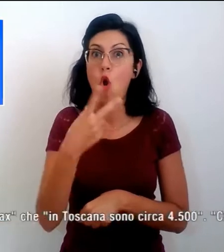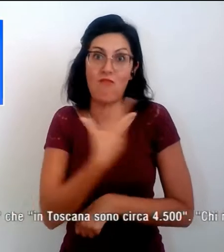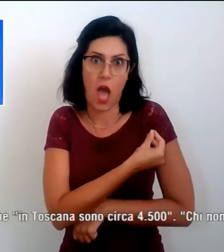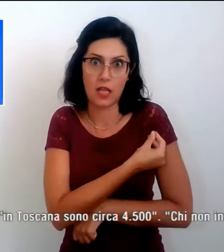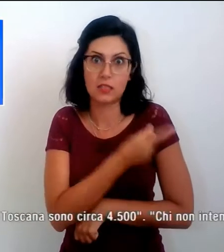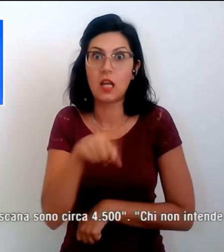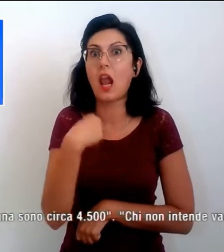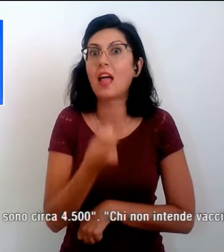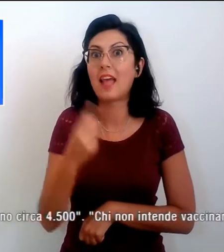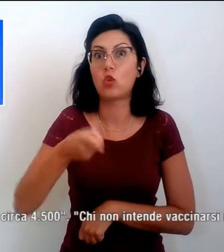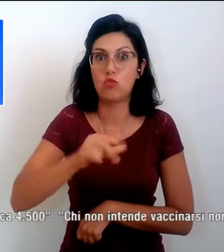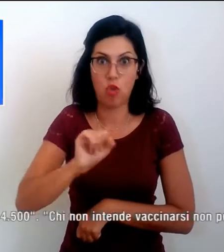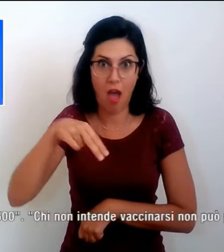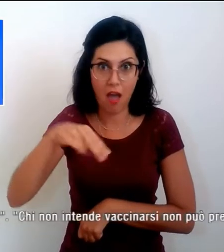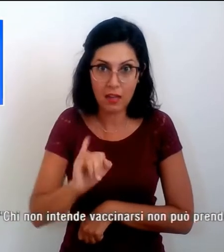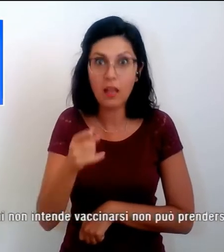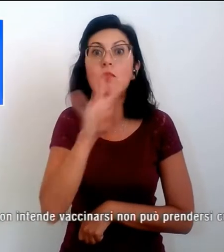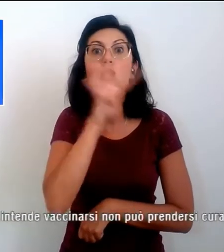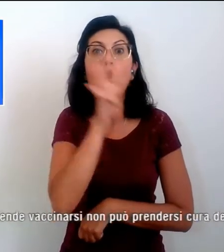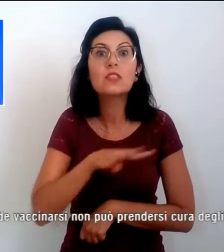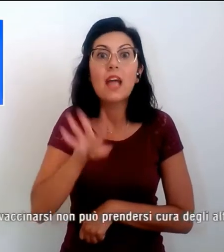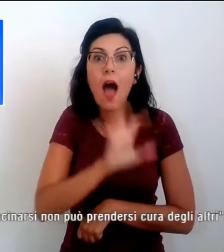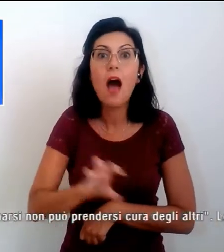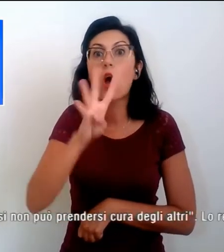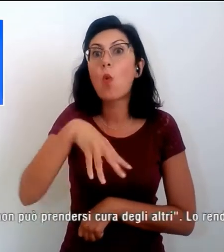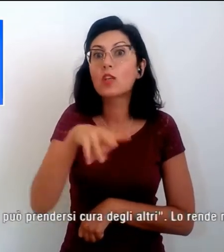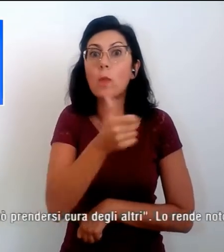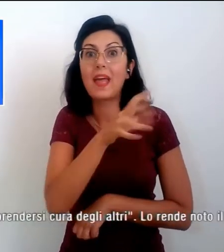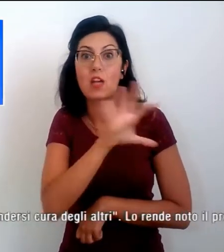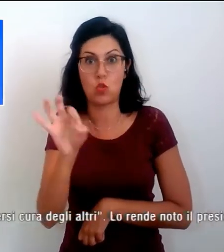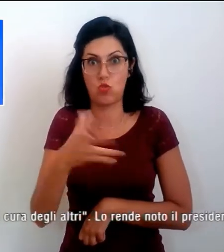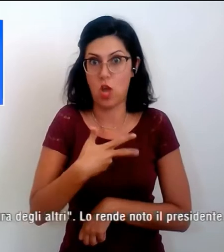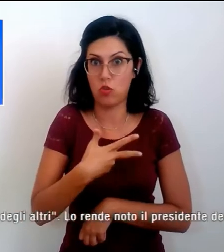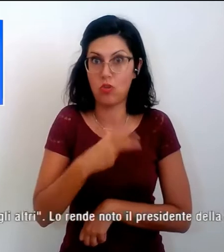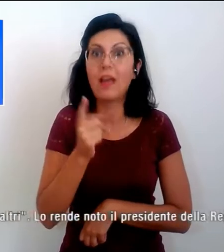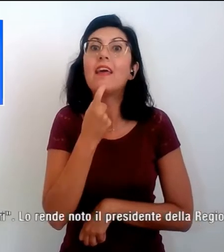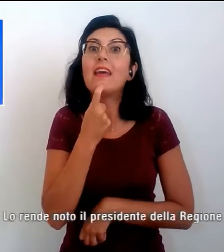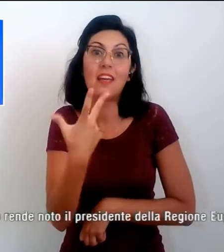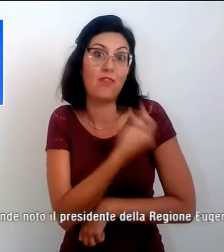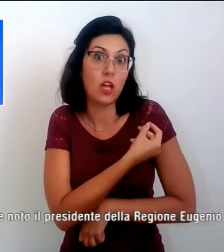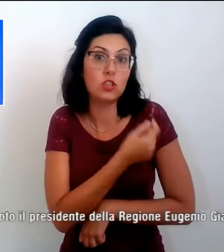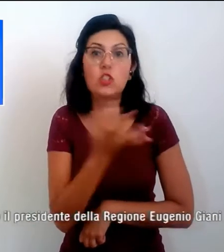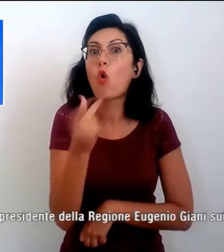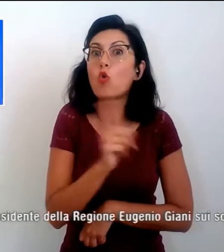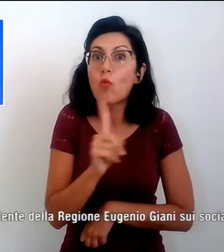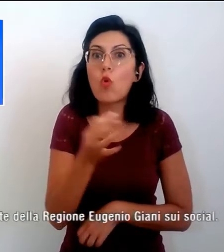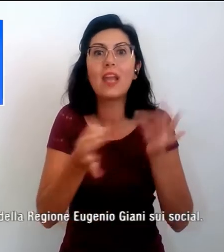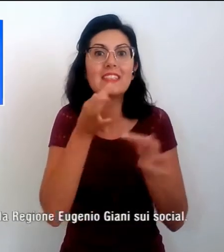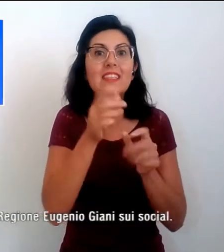Toscana sono circa 4.500. Chi non intende vaccinarsi non può prendersi cura degli altri.